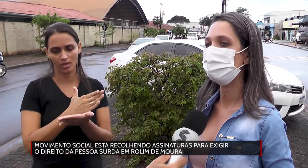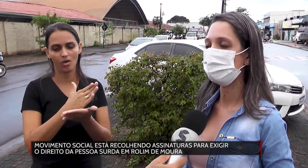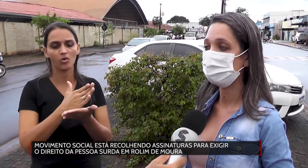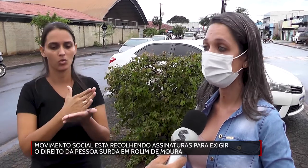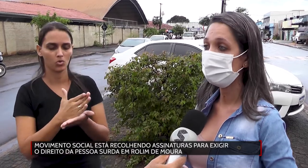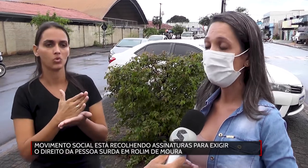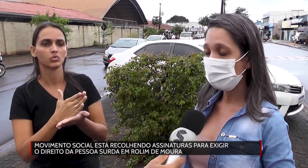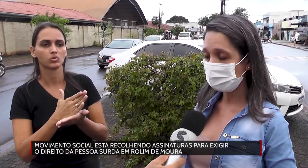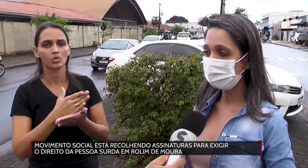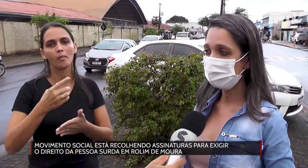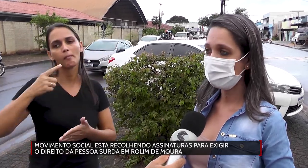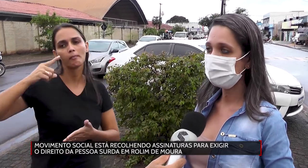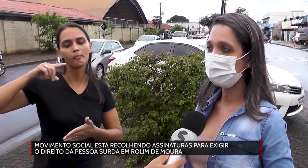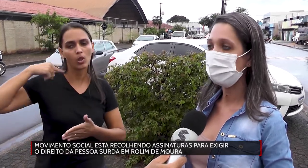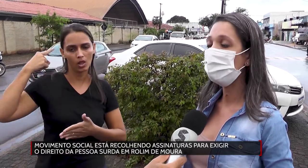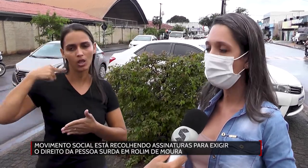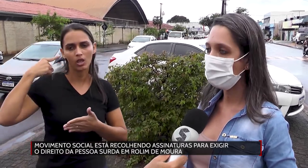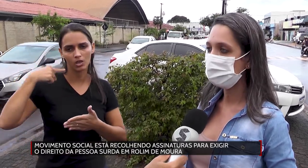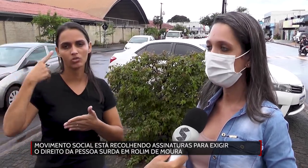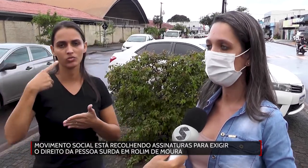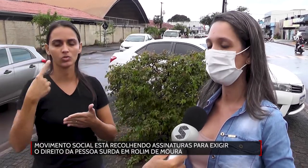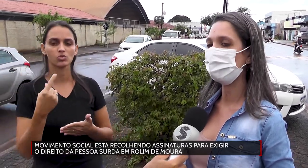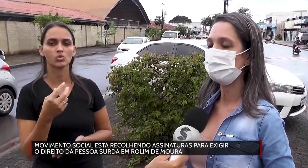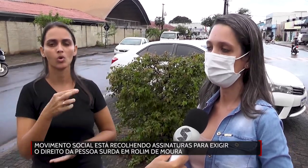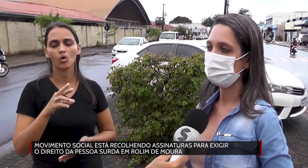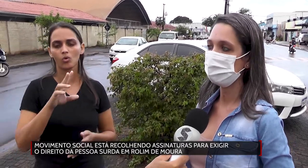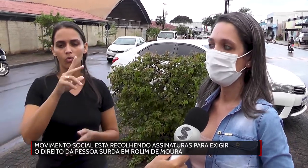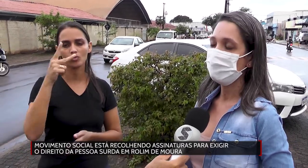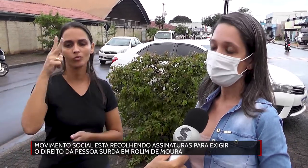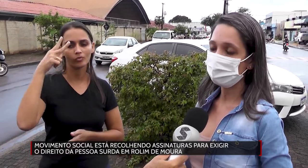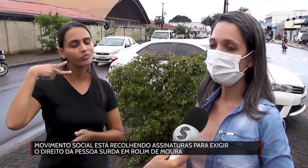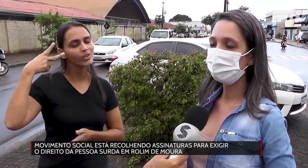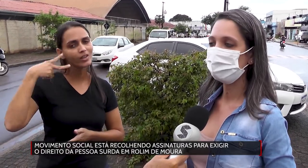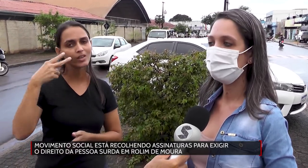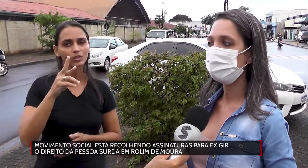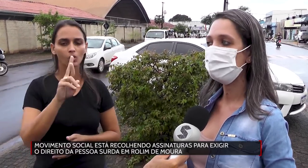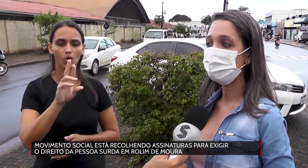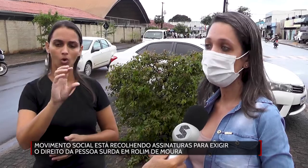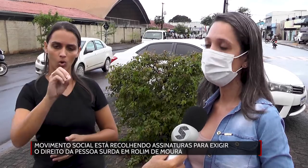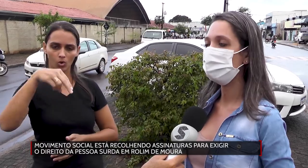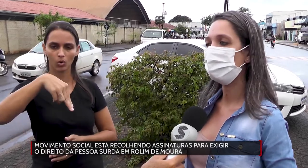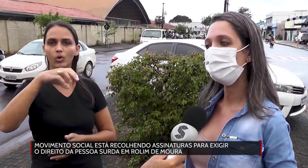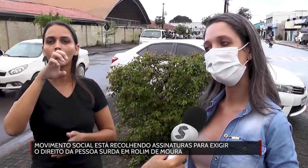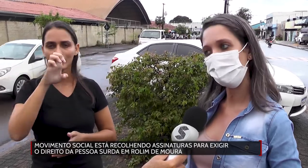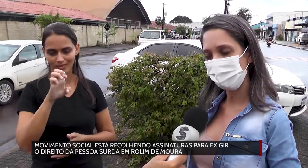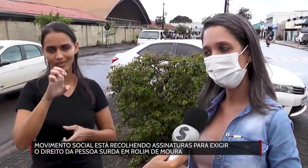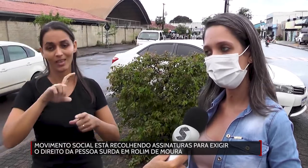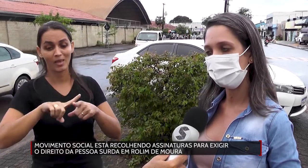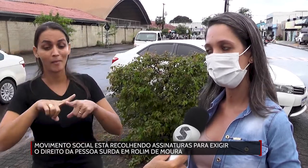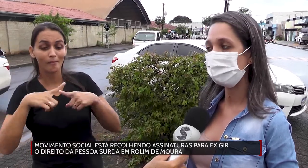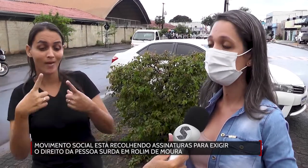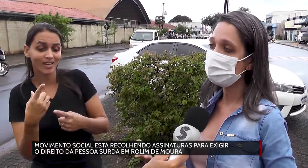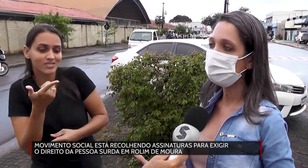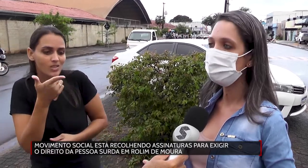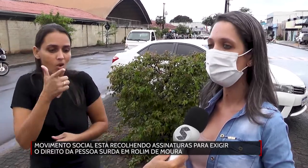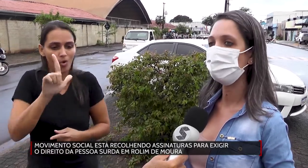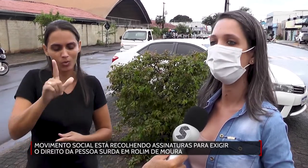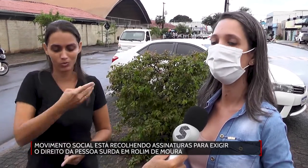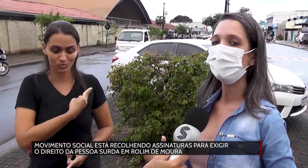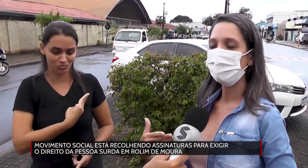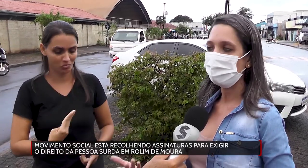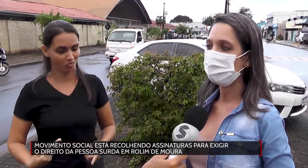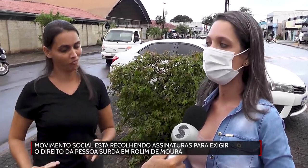especialmente do vereador Roniton, quem apoia, é um lutador junto, né, mas outros órgãos nós não temos. Aí temos